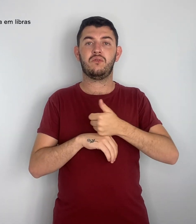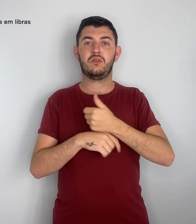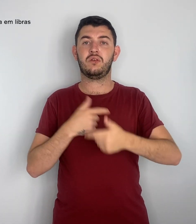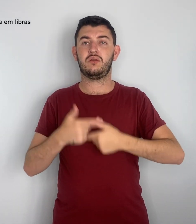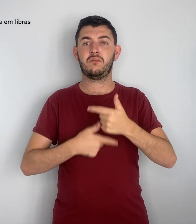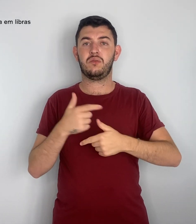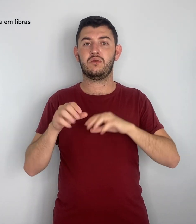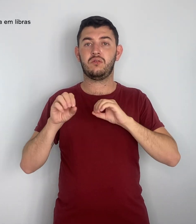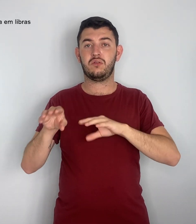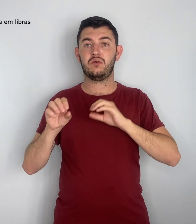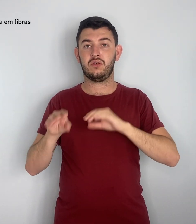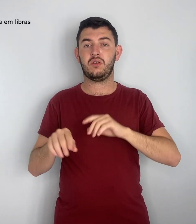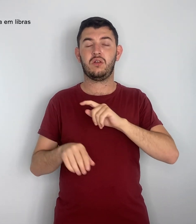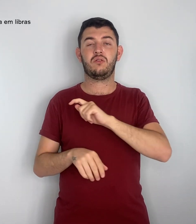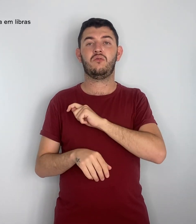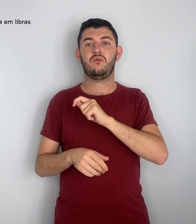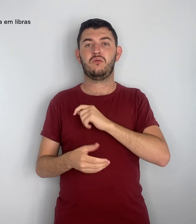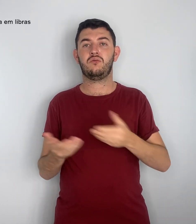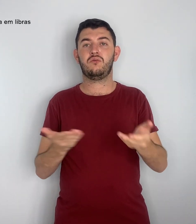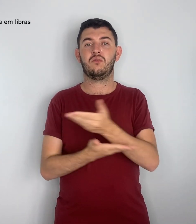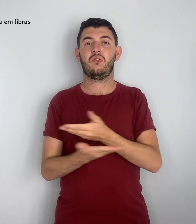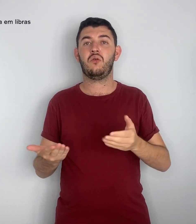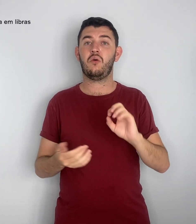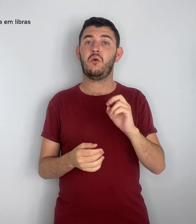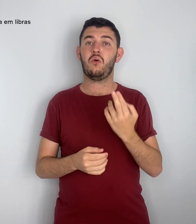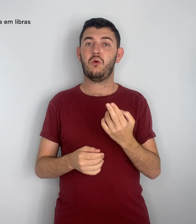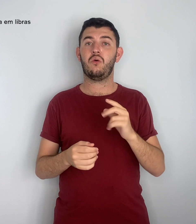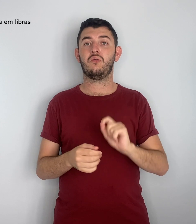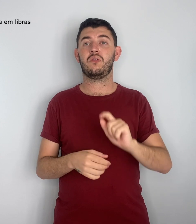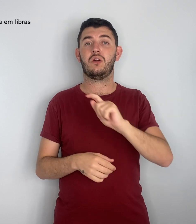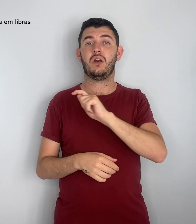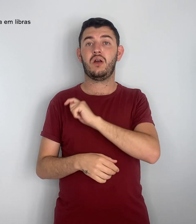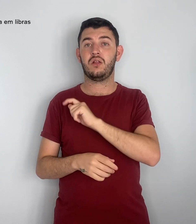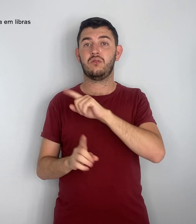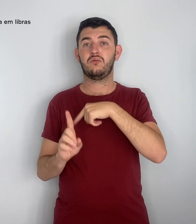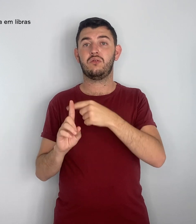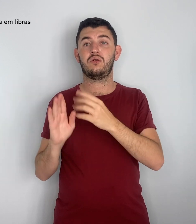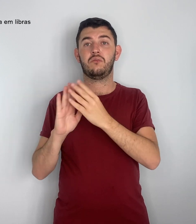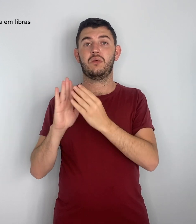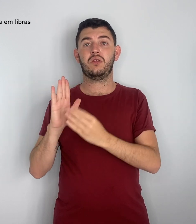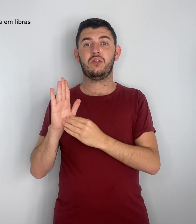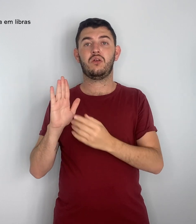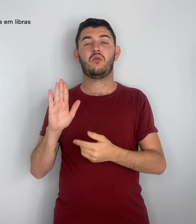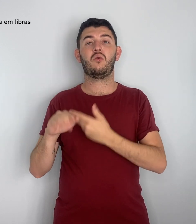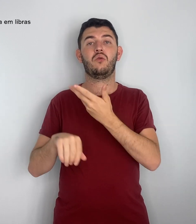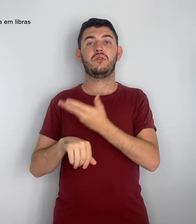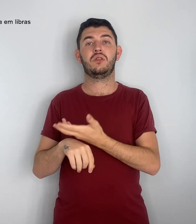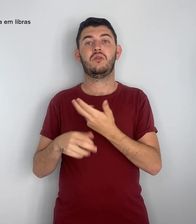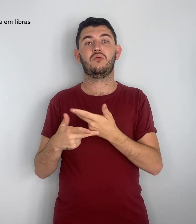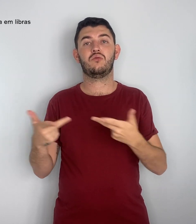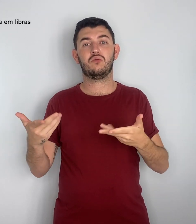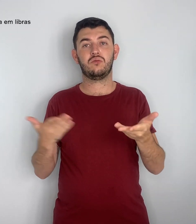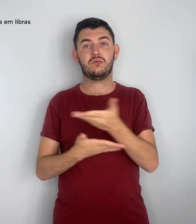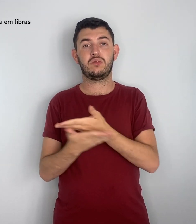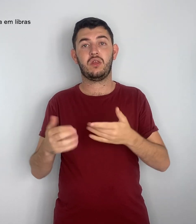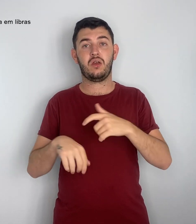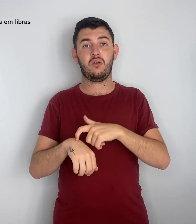estudantes e entre os estudantes e os conteúdos. No horário de almoço, são oferecidas